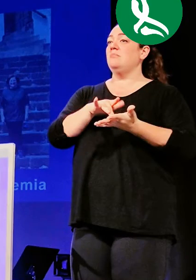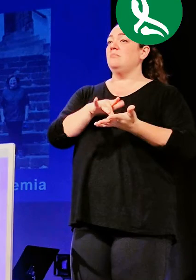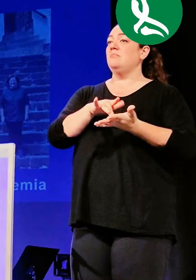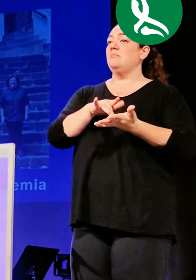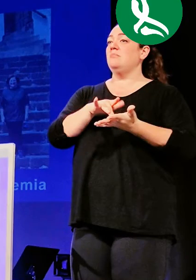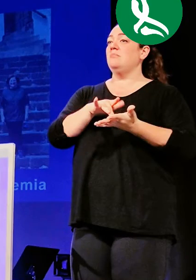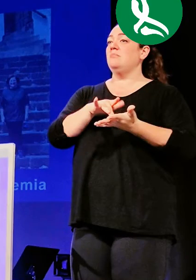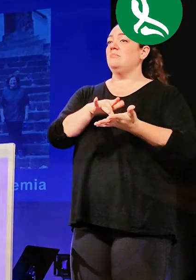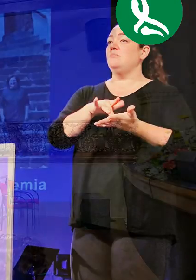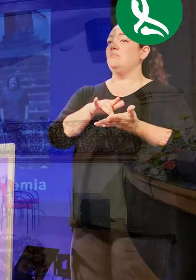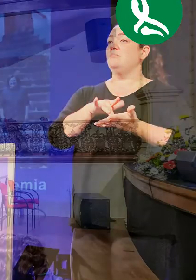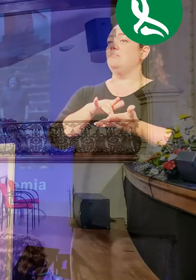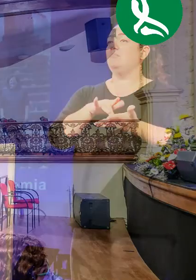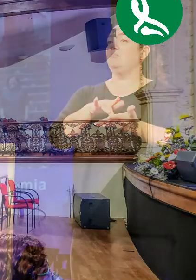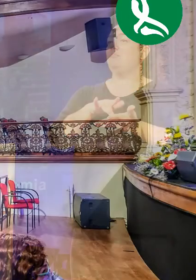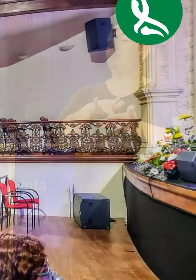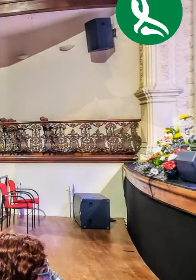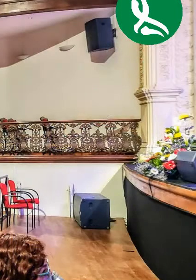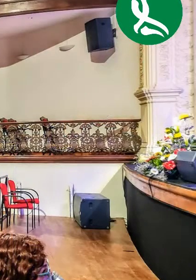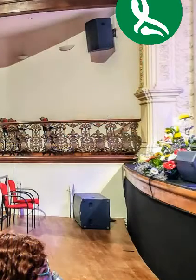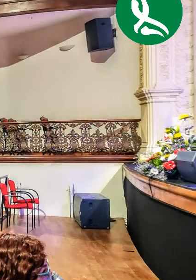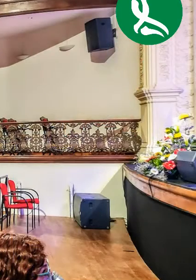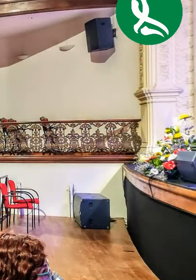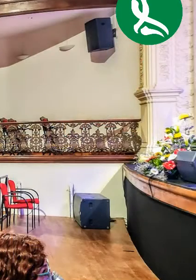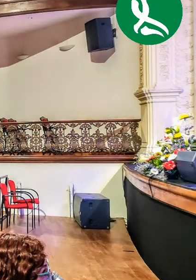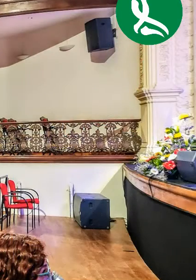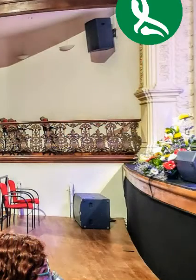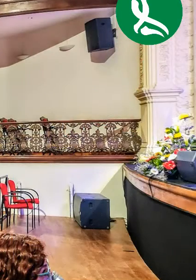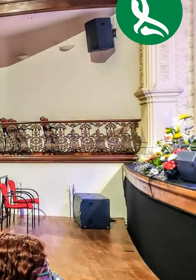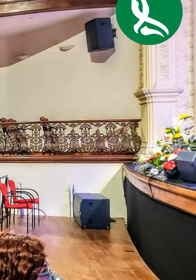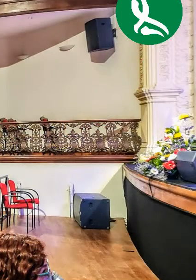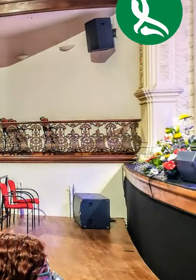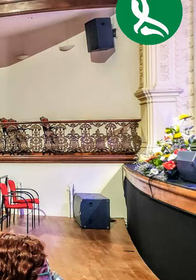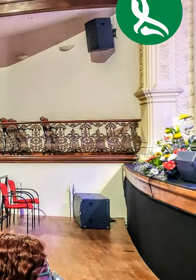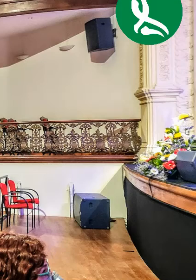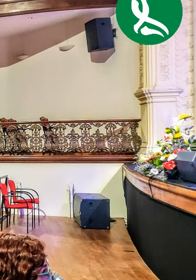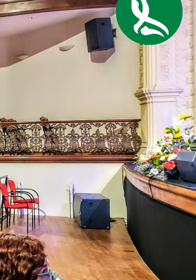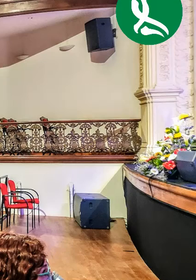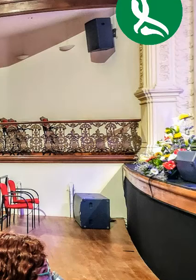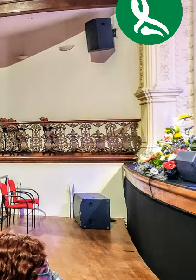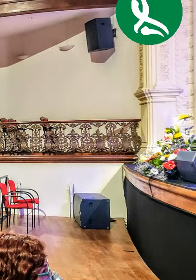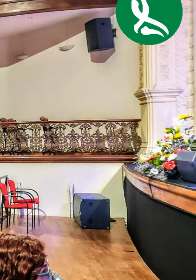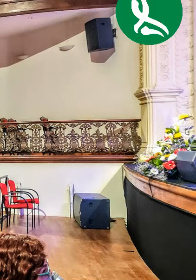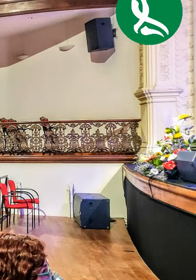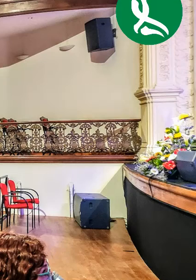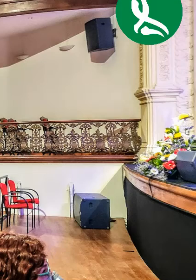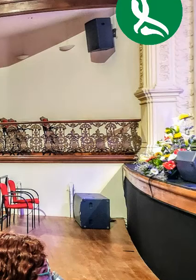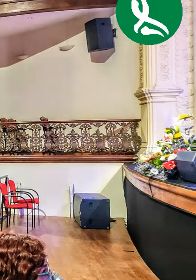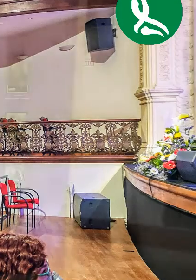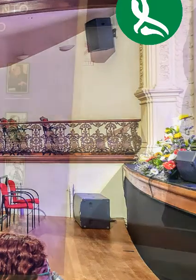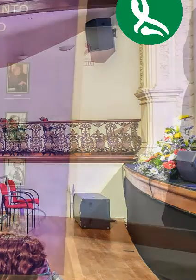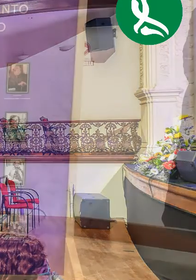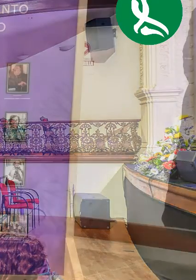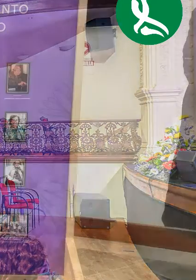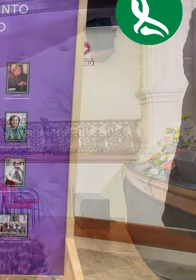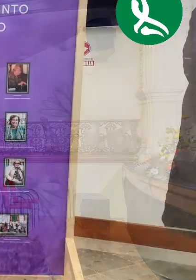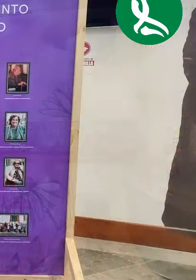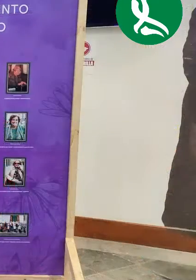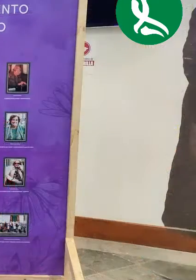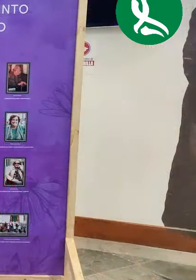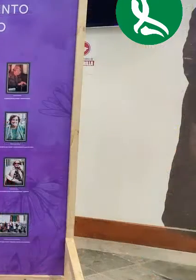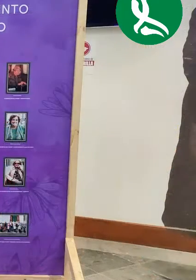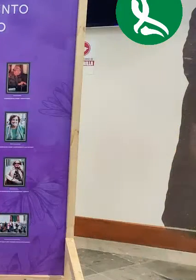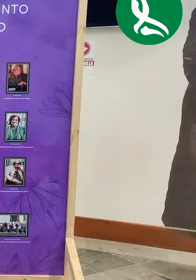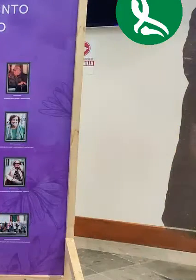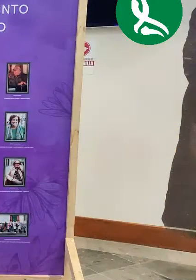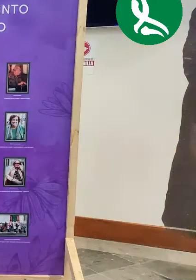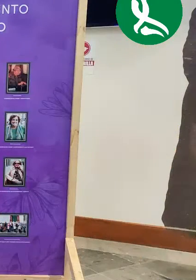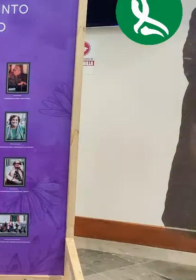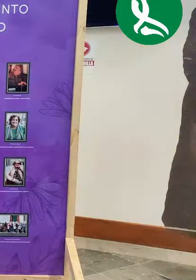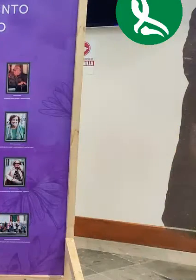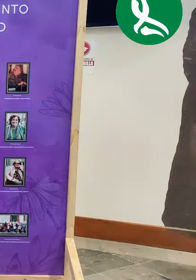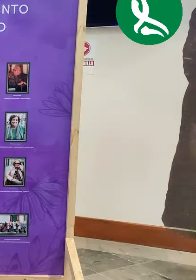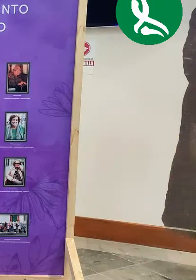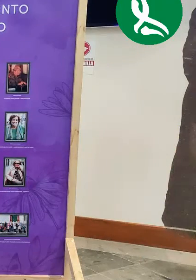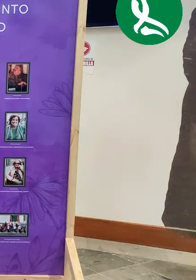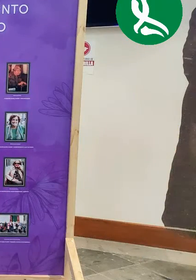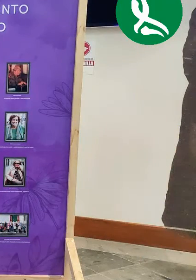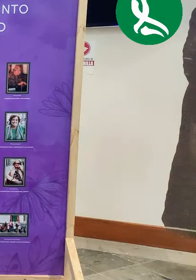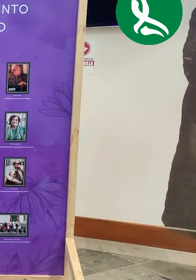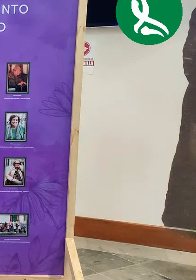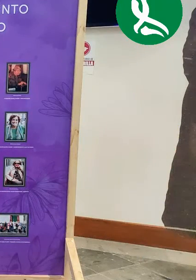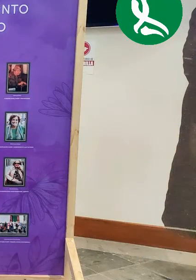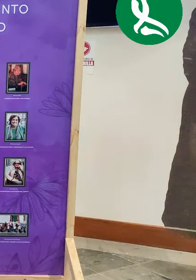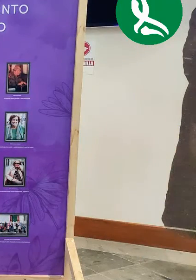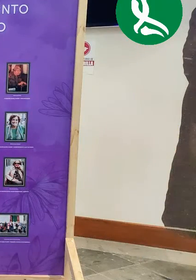psíquico le espera y tiene que ir lleno de ilusión, alegría, comprensión y amor, tesoros espirituales que si no se tienen no se pueden dar.